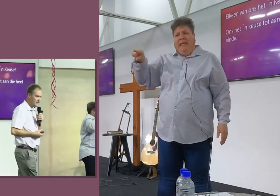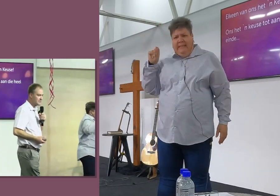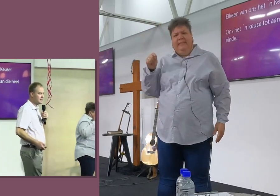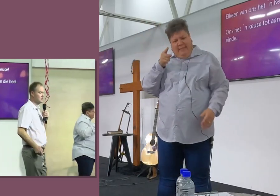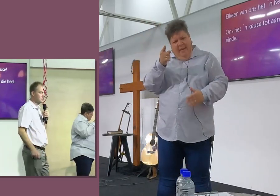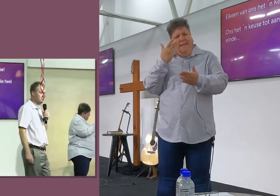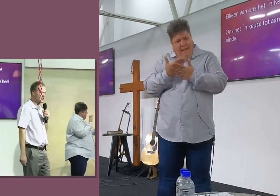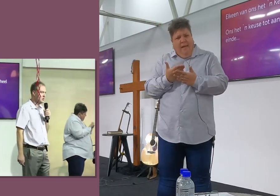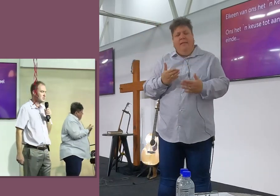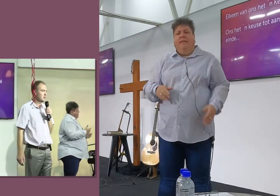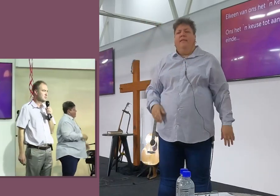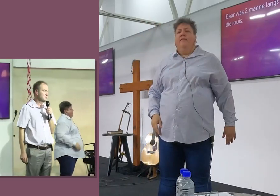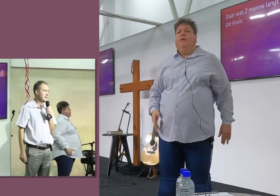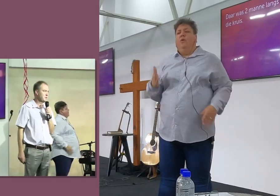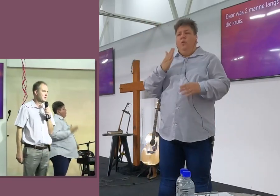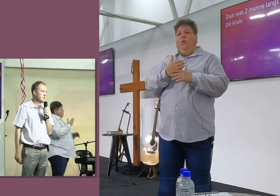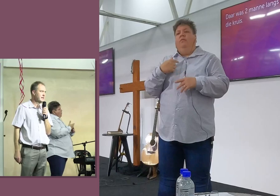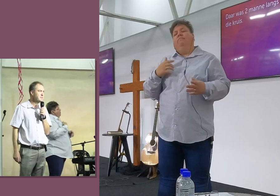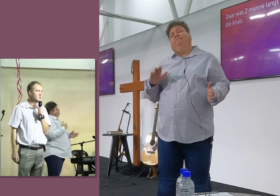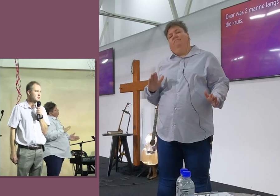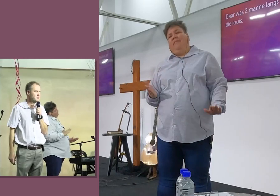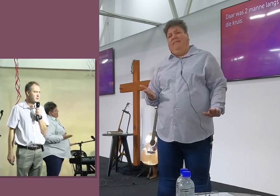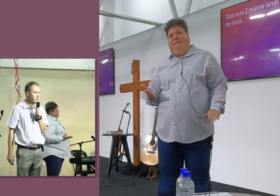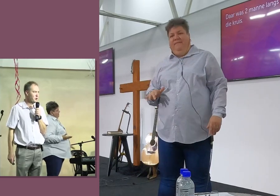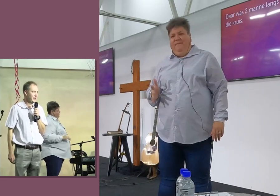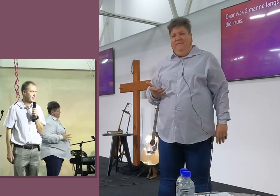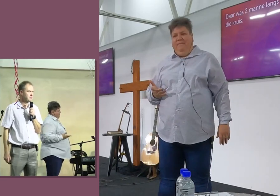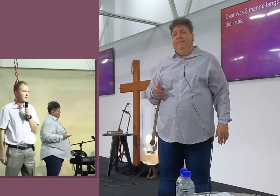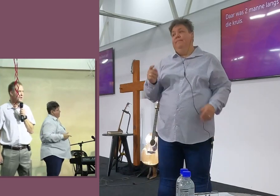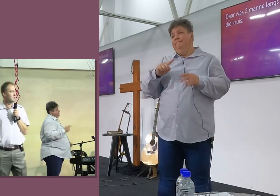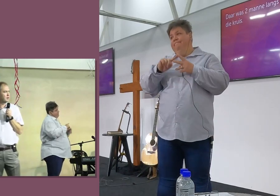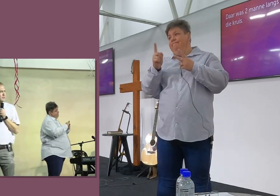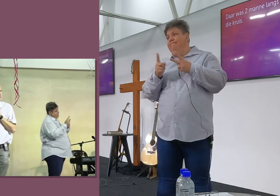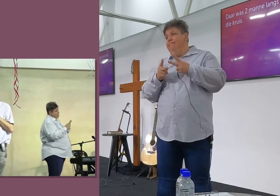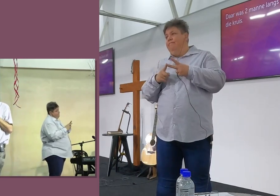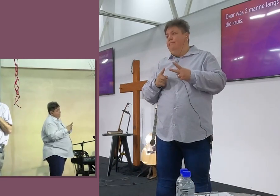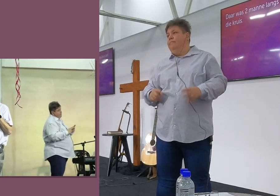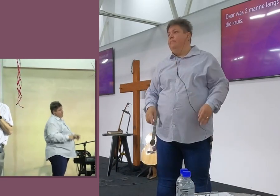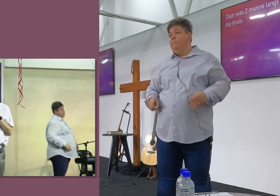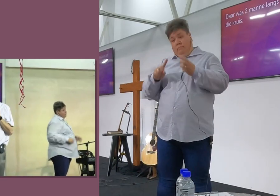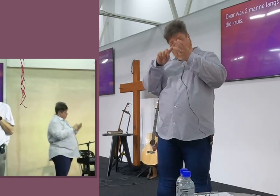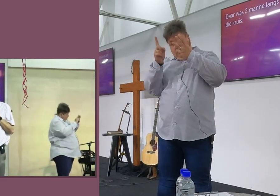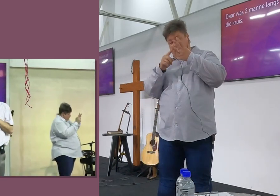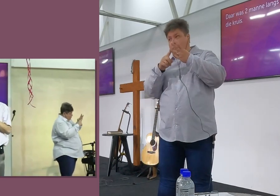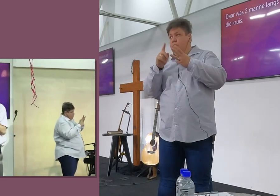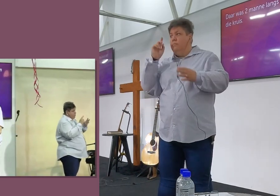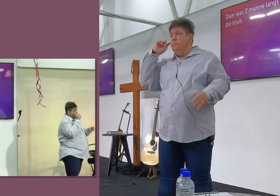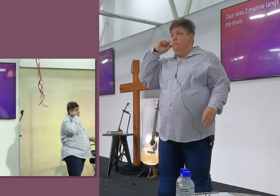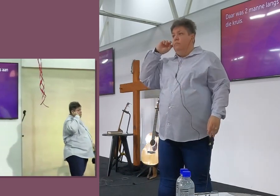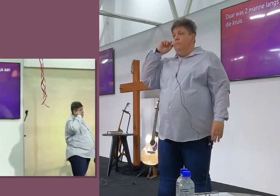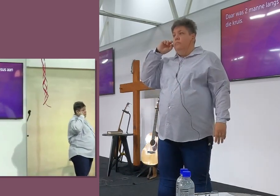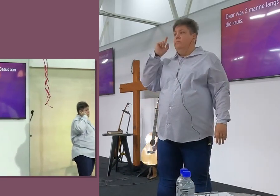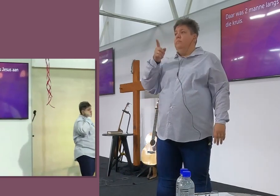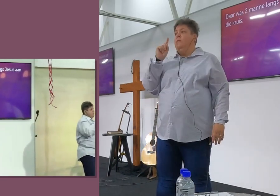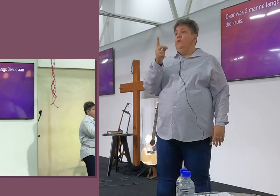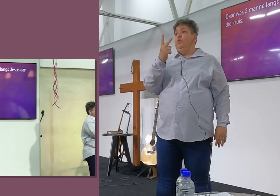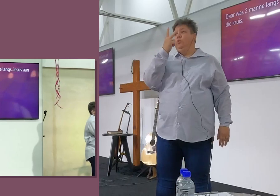Ons die kese, tot ons ons laaste as hem uitblaas, en dit bring ons by die volgende ene. Ek wil net, ek kijk net hier so op. So, daar was twee manne,